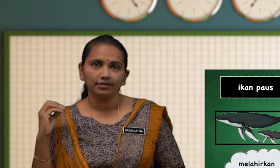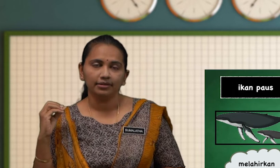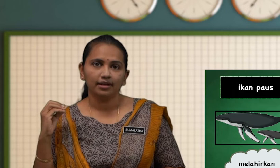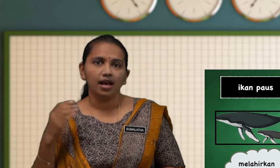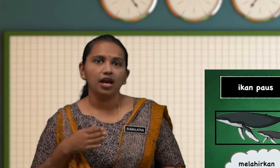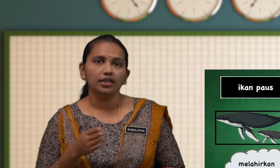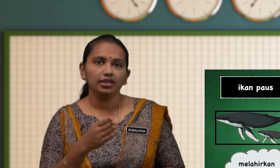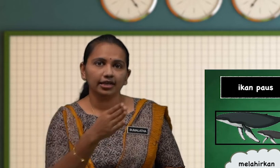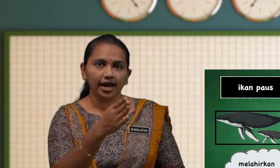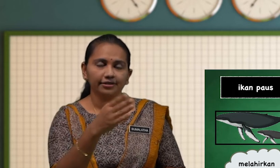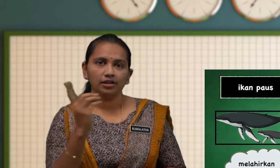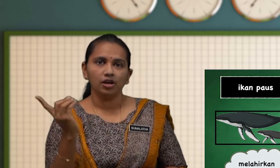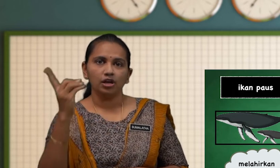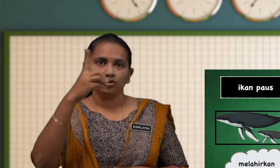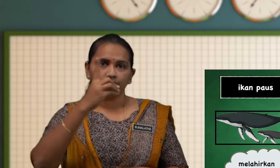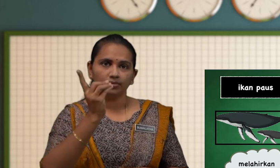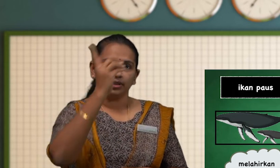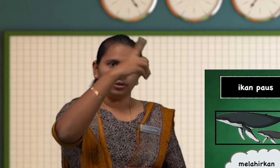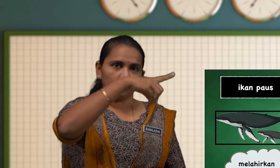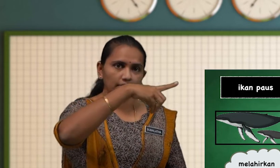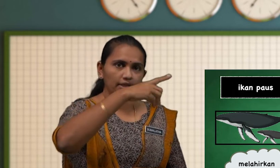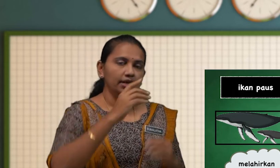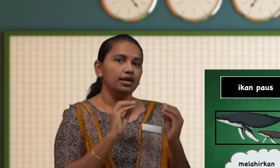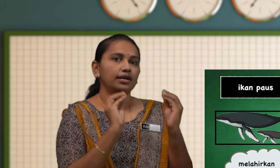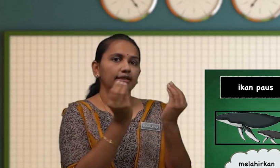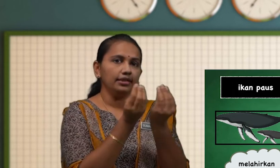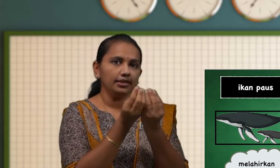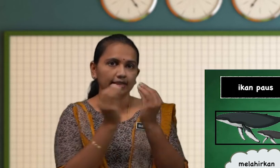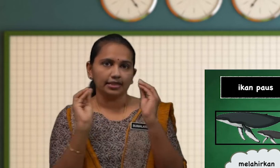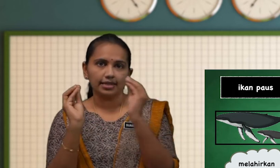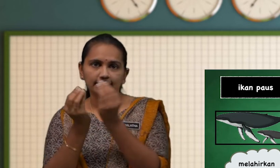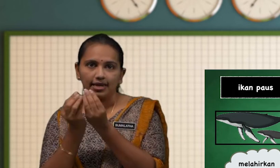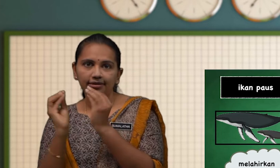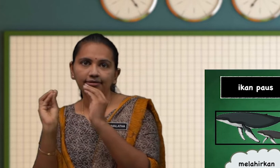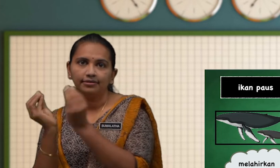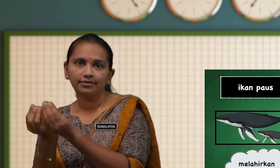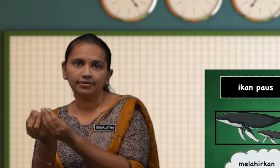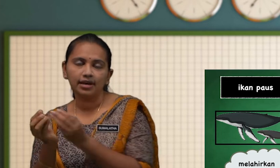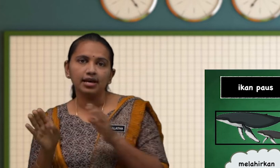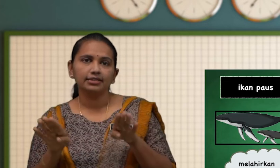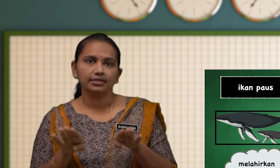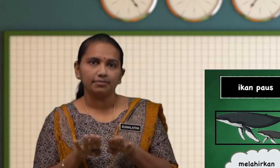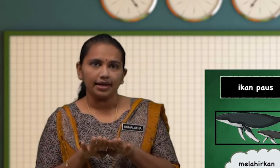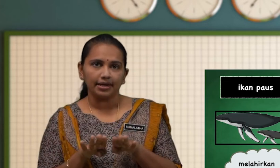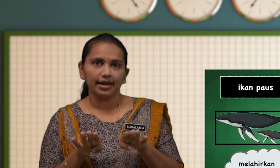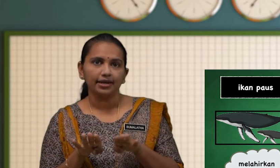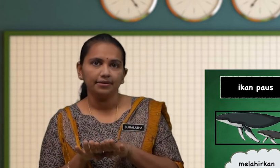Ikan Lumba Lumba Dikelaskan Sebagai